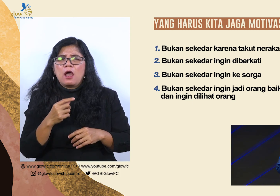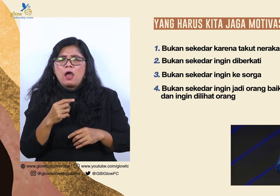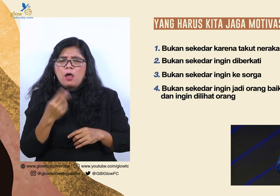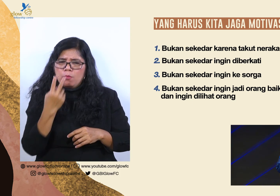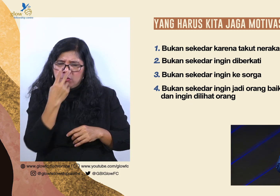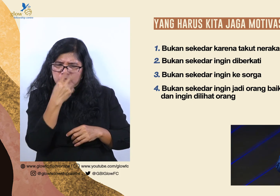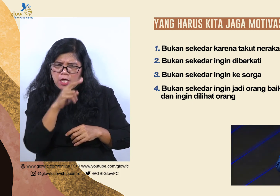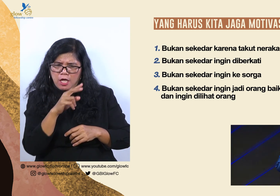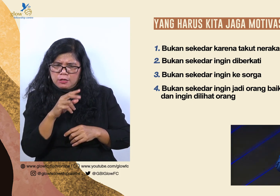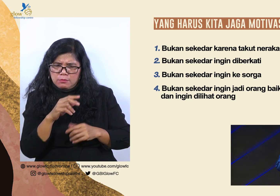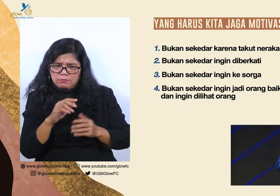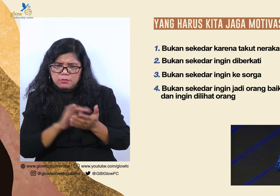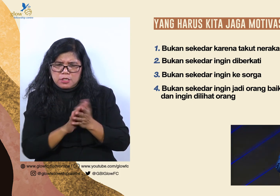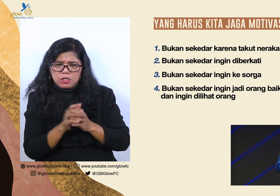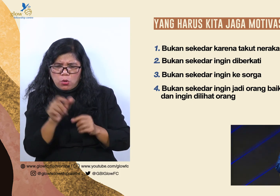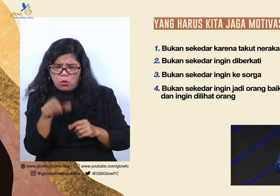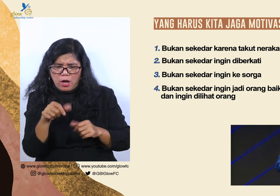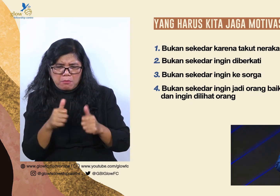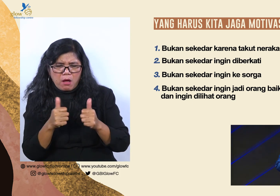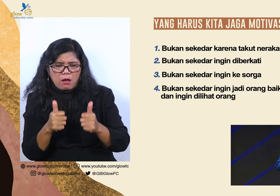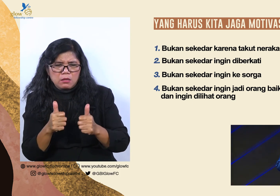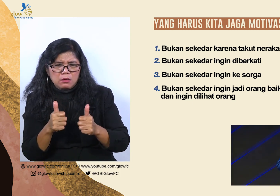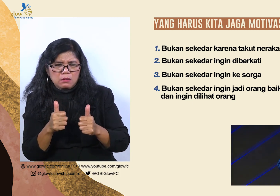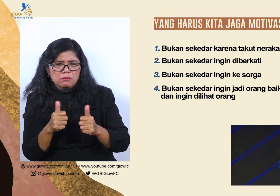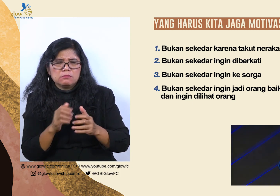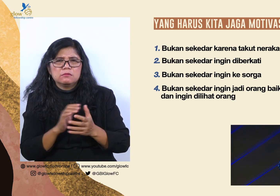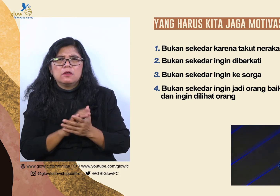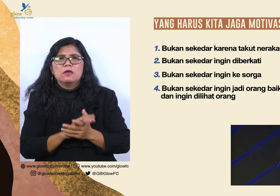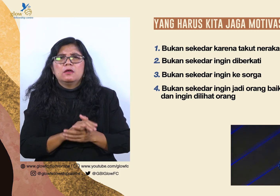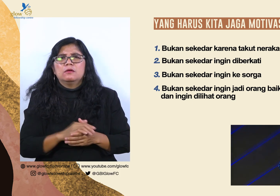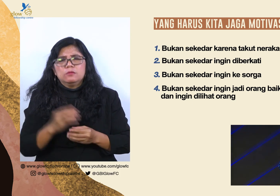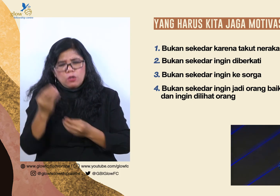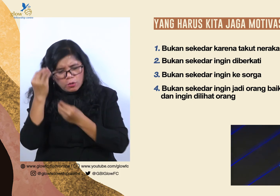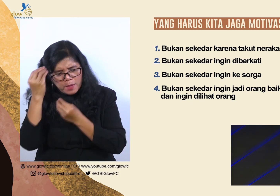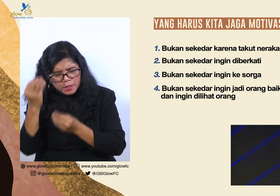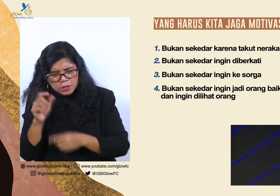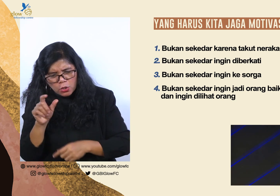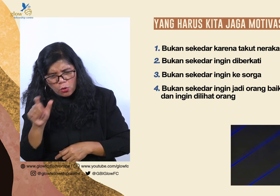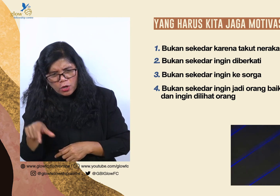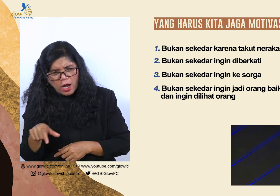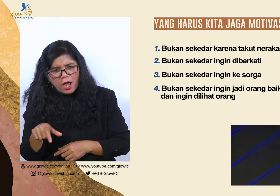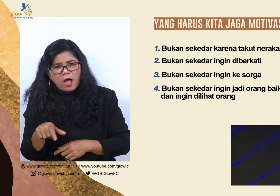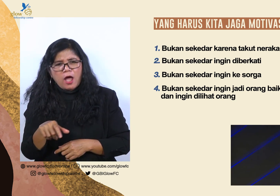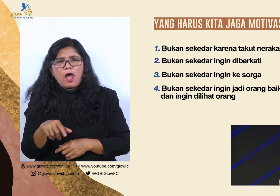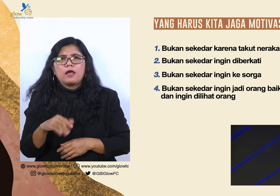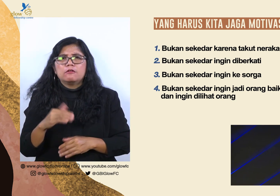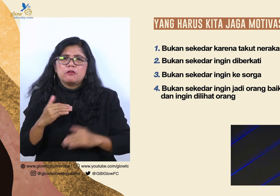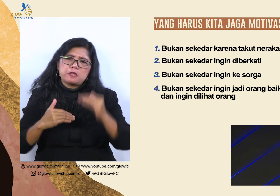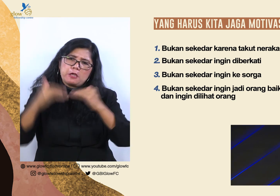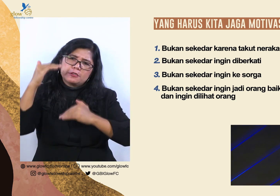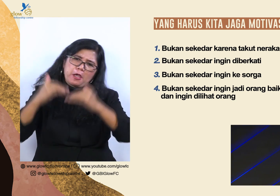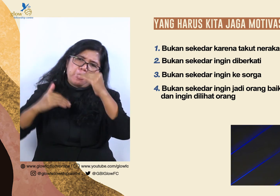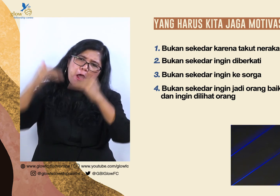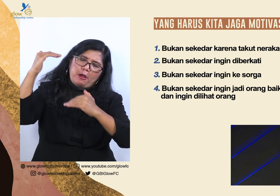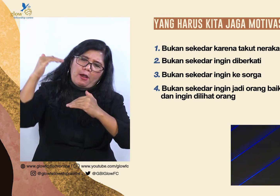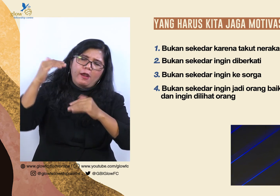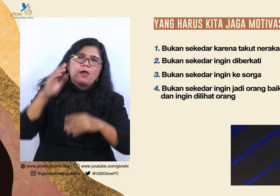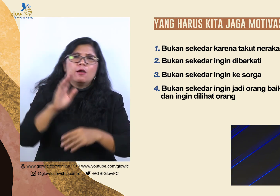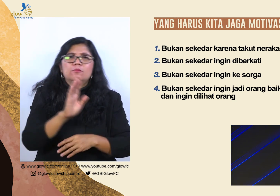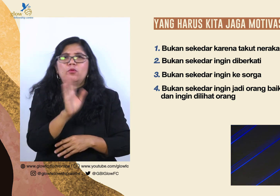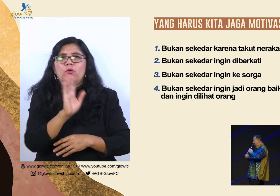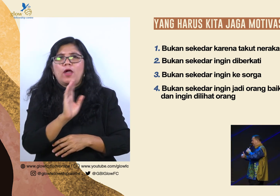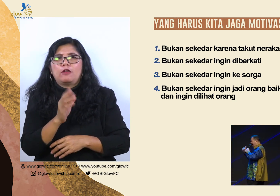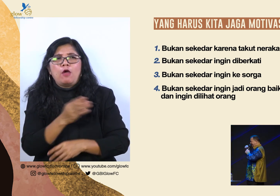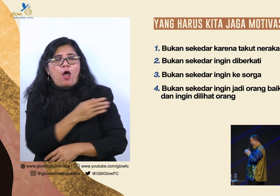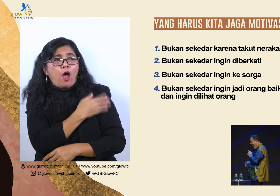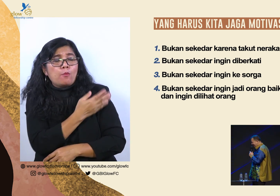orang. Dihargai orang. Itu yang saya bilang. Akhirnya. Jadi kompetisi. Hamba-hamba Tuhan sedang berpikir